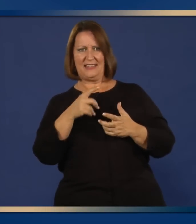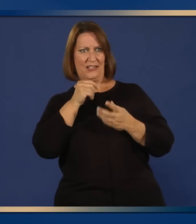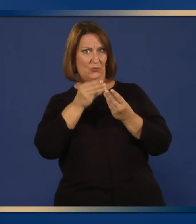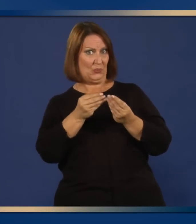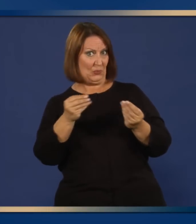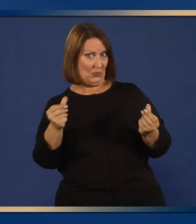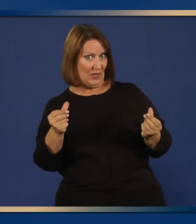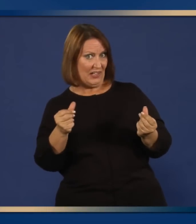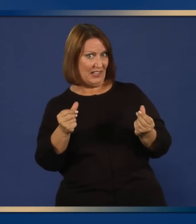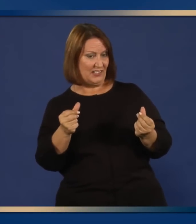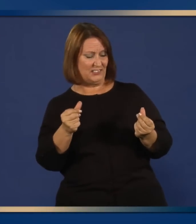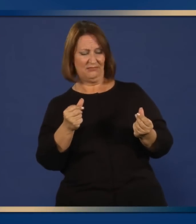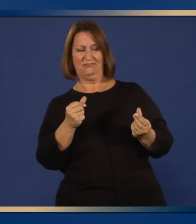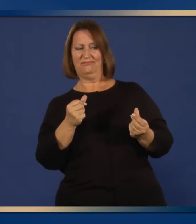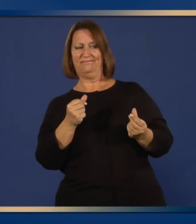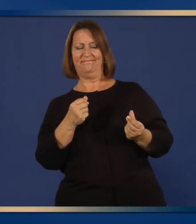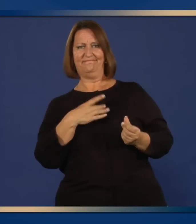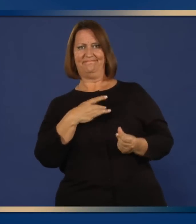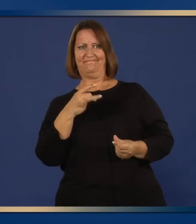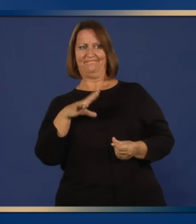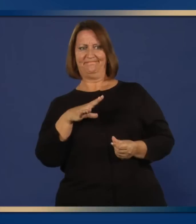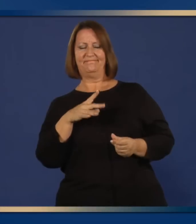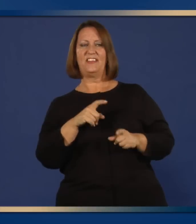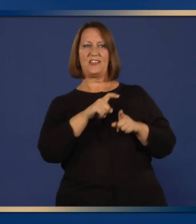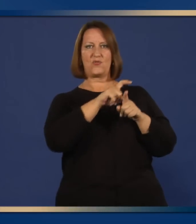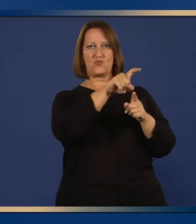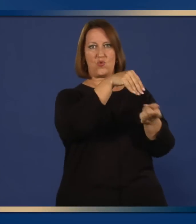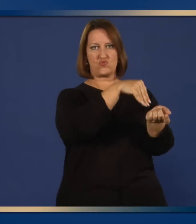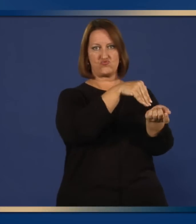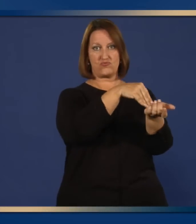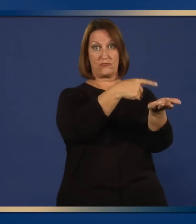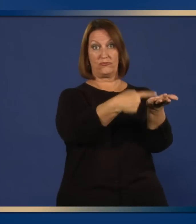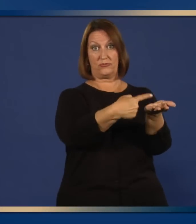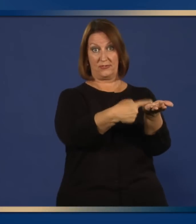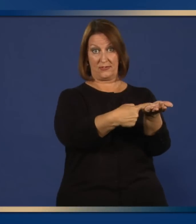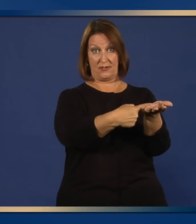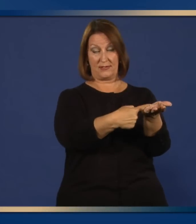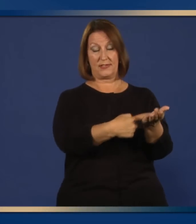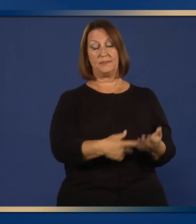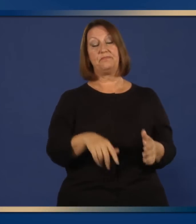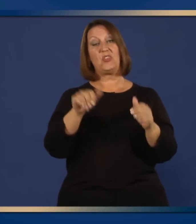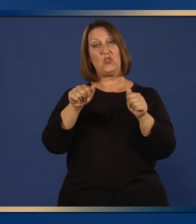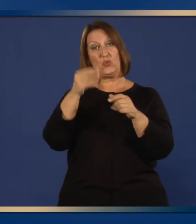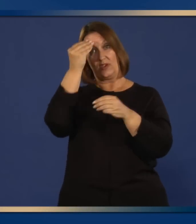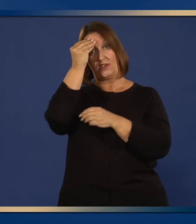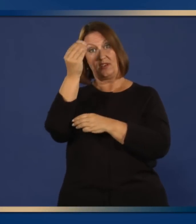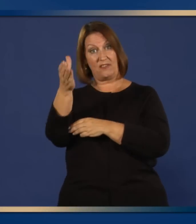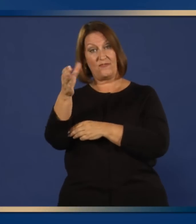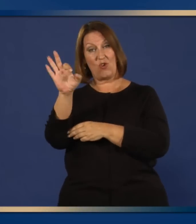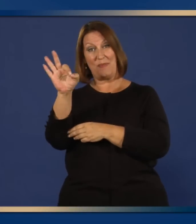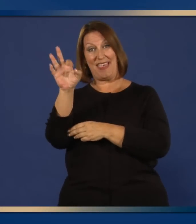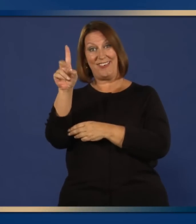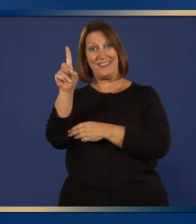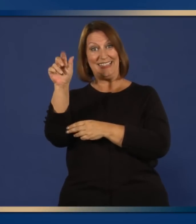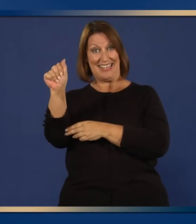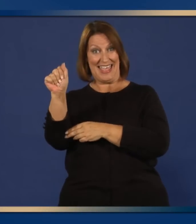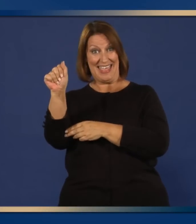desaparecen. Reportar efectos secundarios a FDA